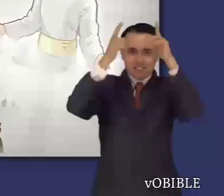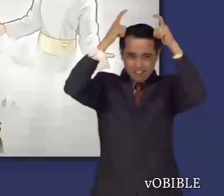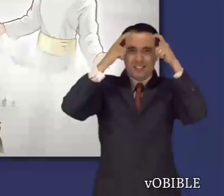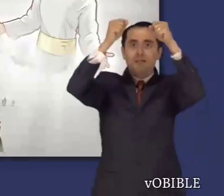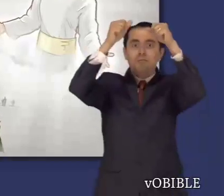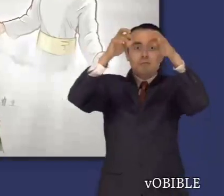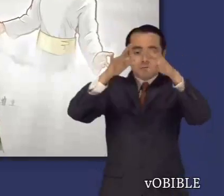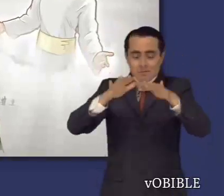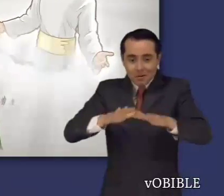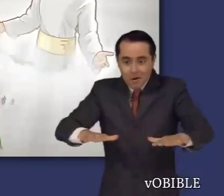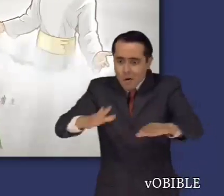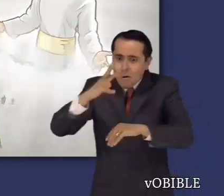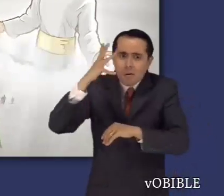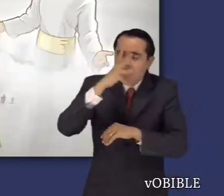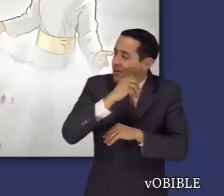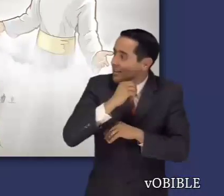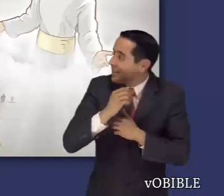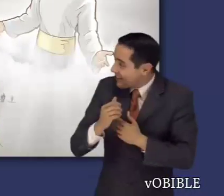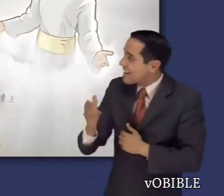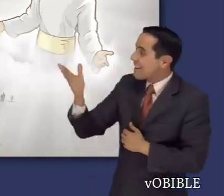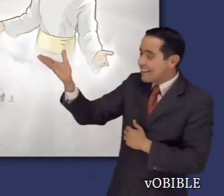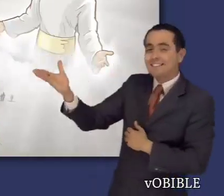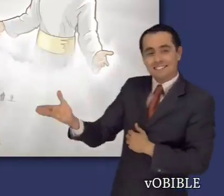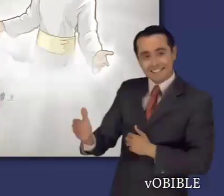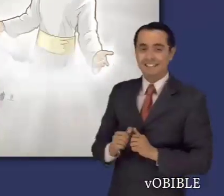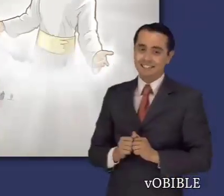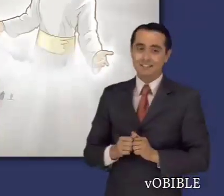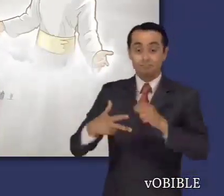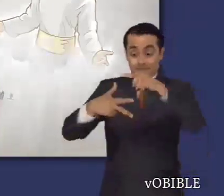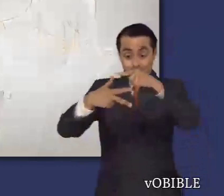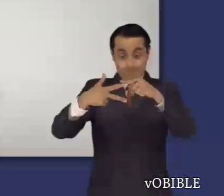Este reino quitará toda la maldad y traerá paz a la tierra.